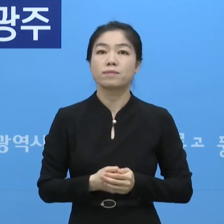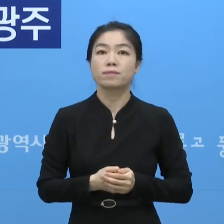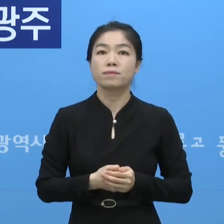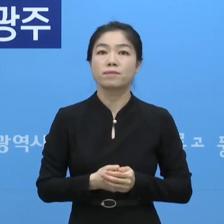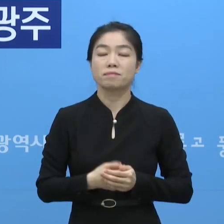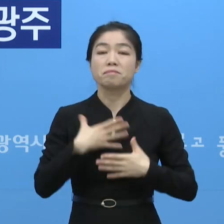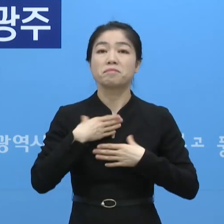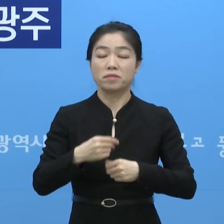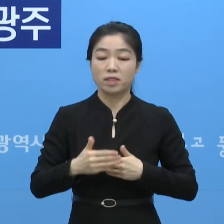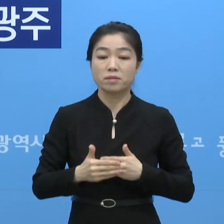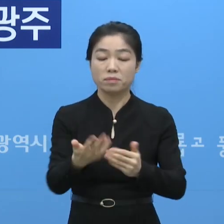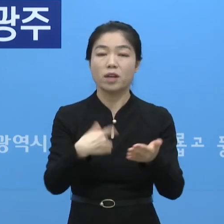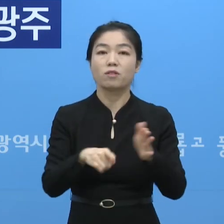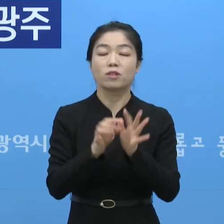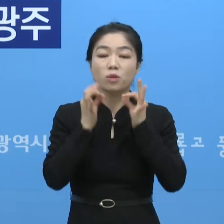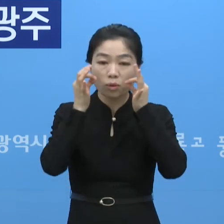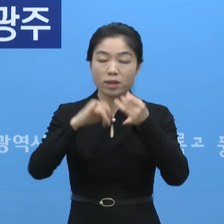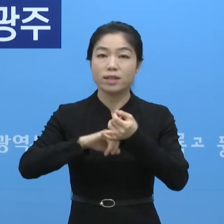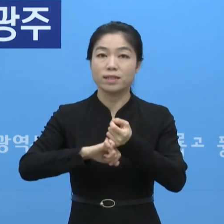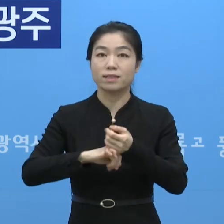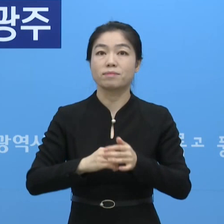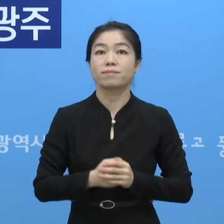안전접종이 되도록 최선을 다하겠습니다.